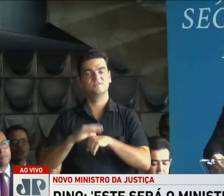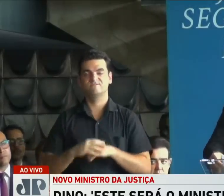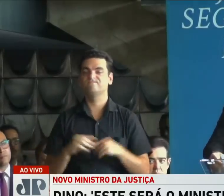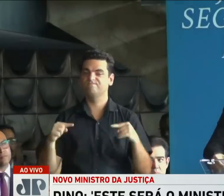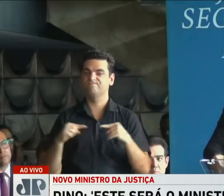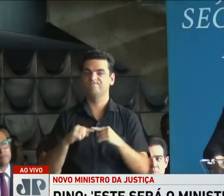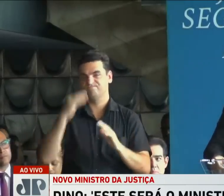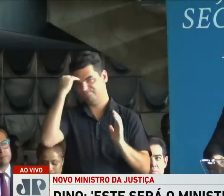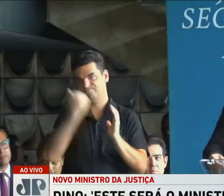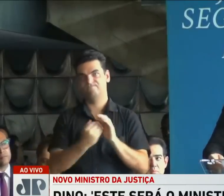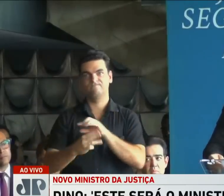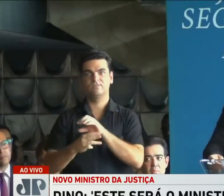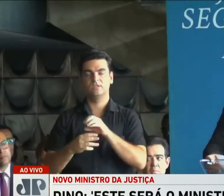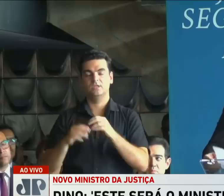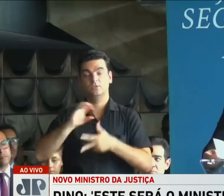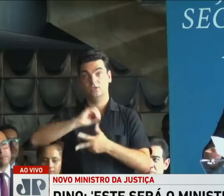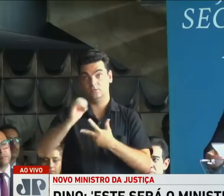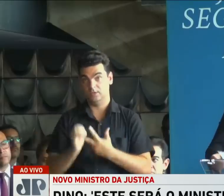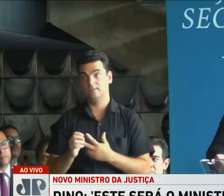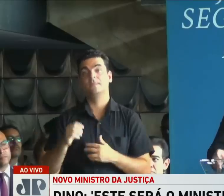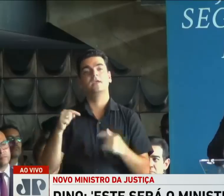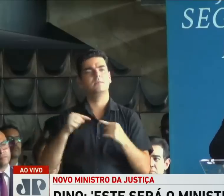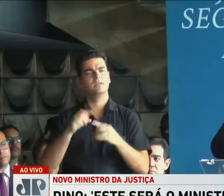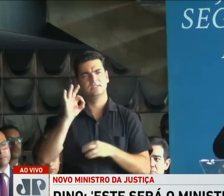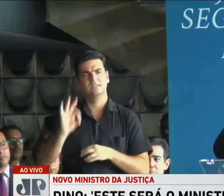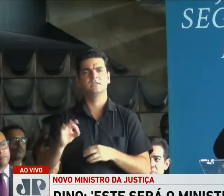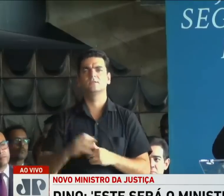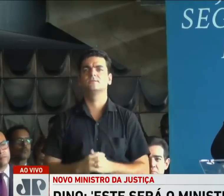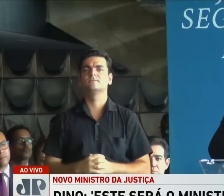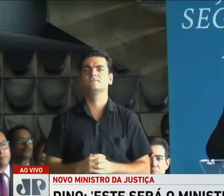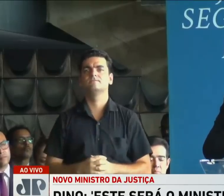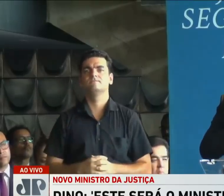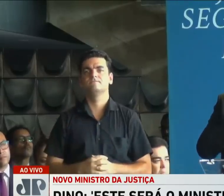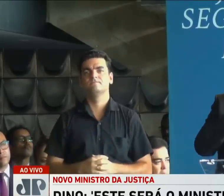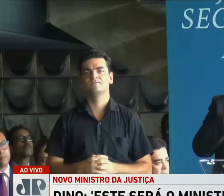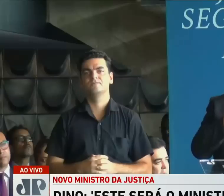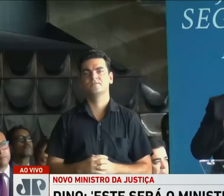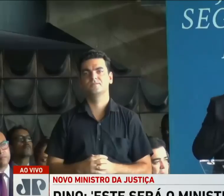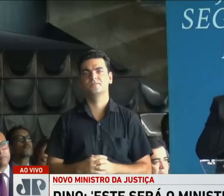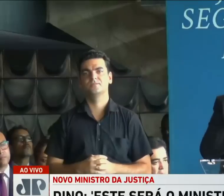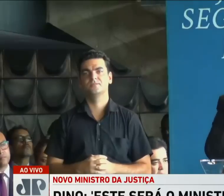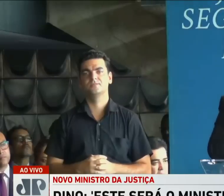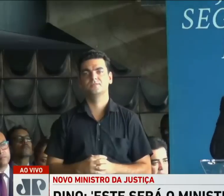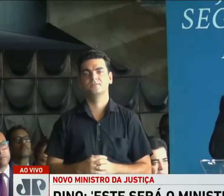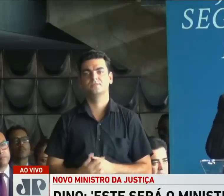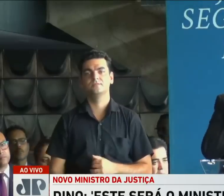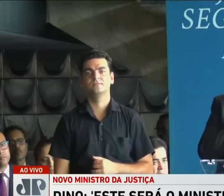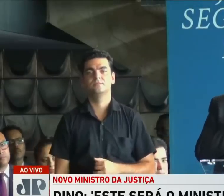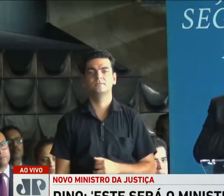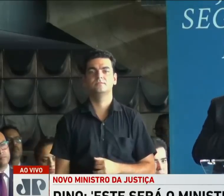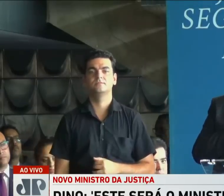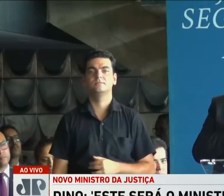a harmonia entre os poderes para que nós tenhamos o Estado de direito. E o 3º eixo é a defesa da